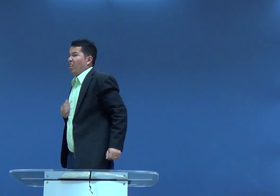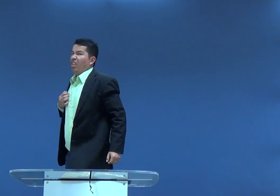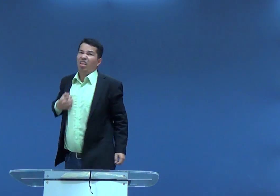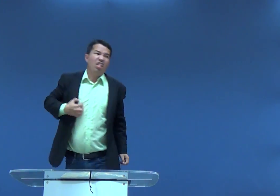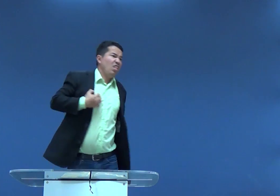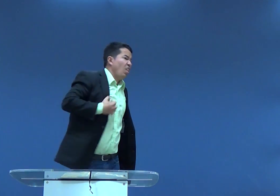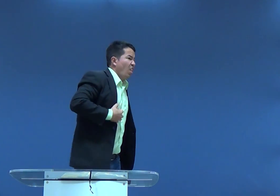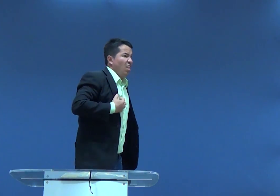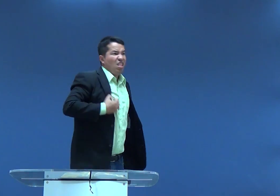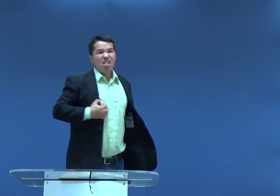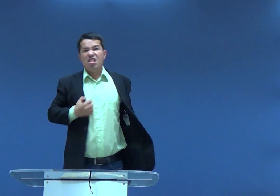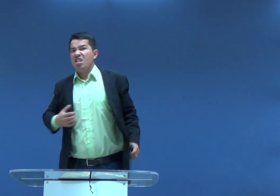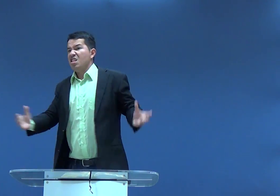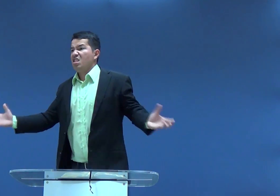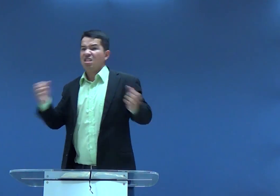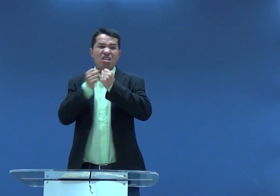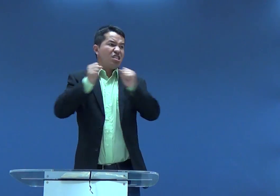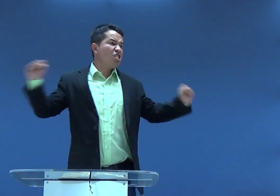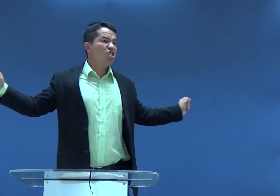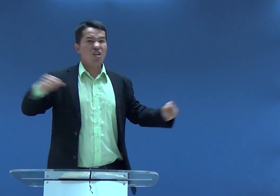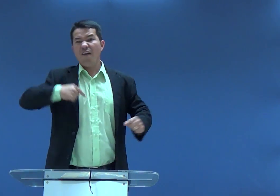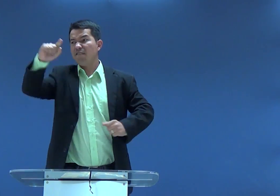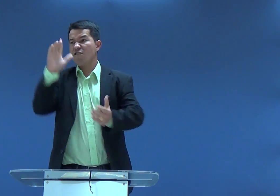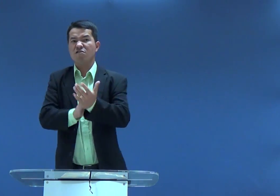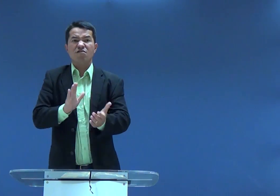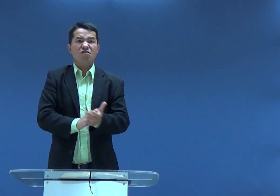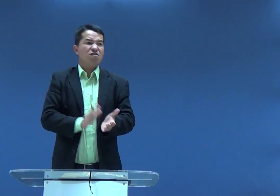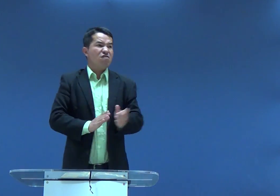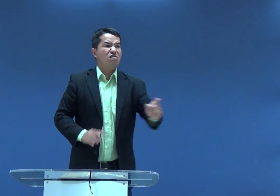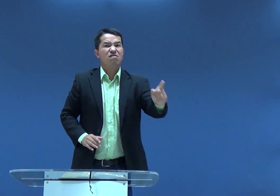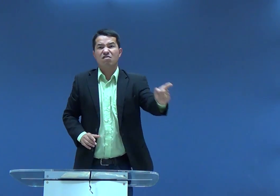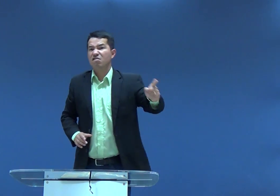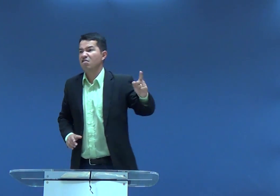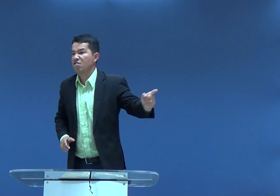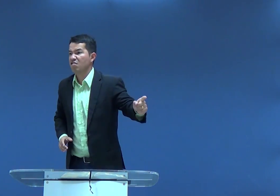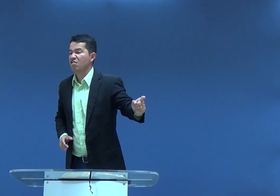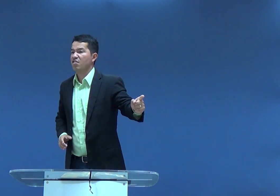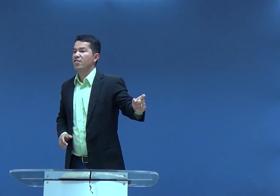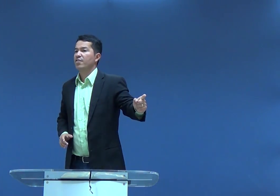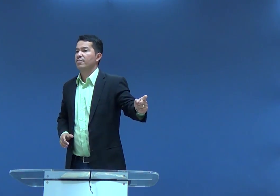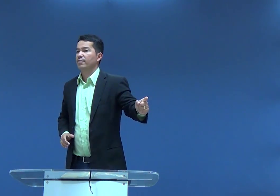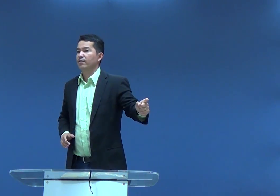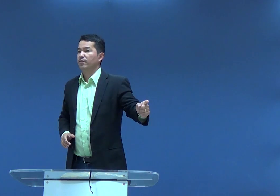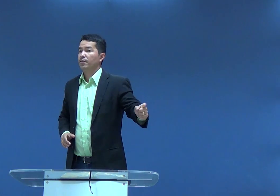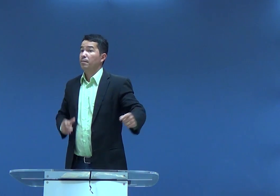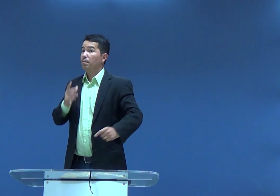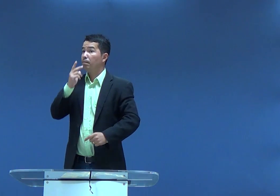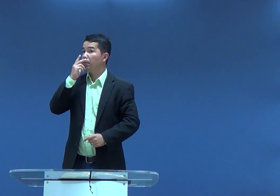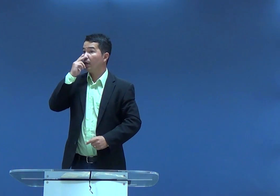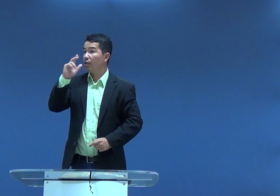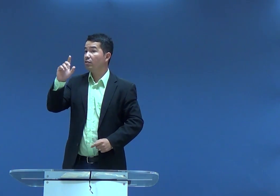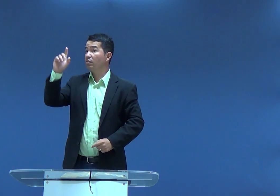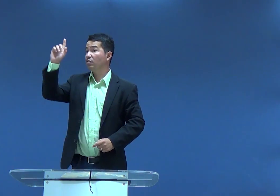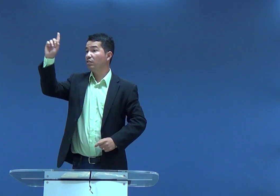filisteus ficaram muito bravos. Não, não, agora ele vai viver. Agora a Sansão vai viver.